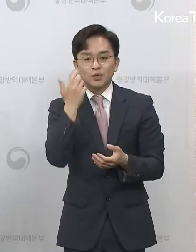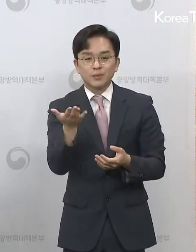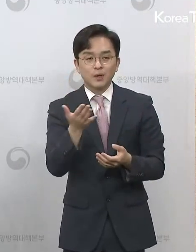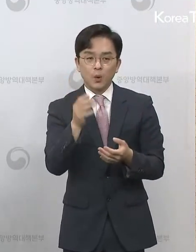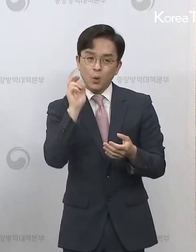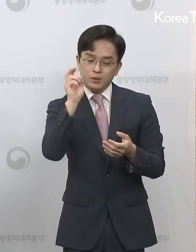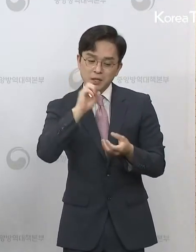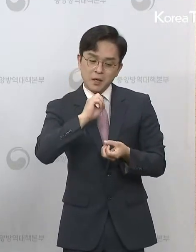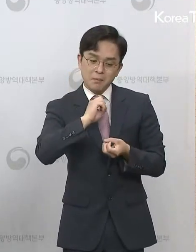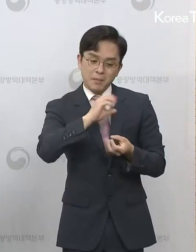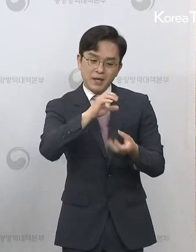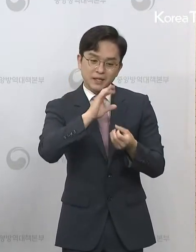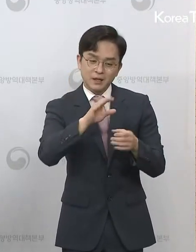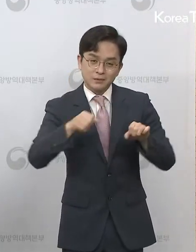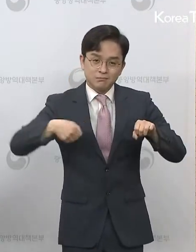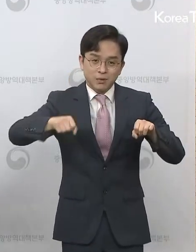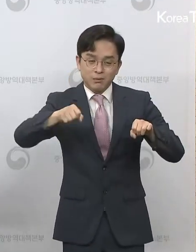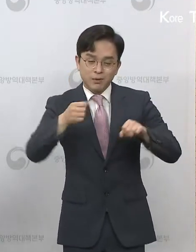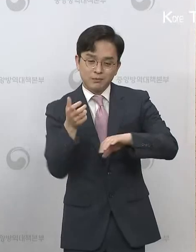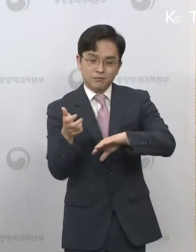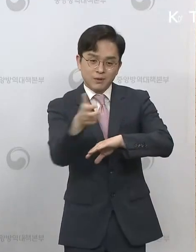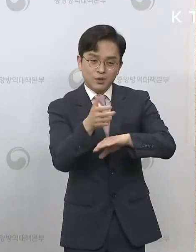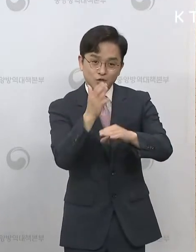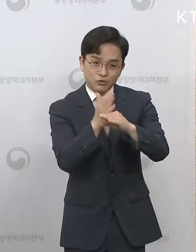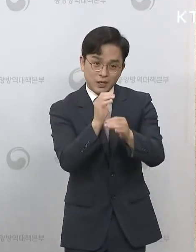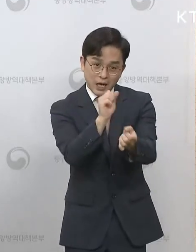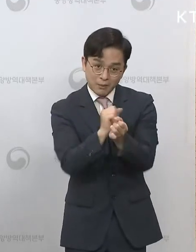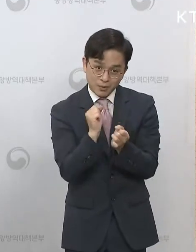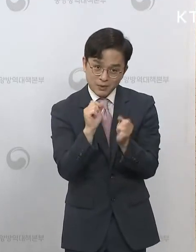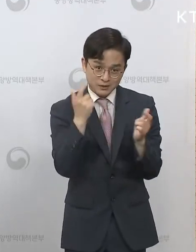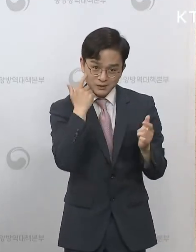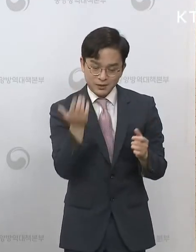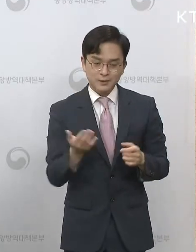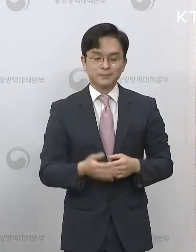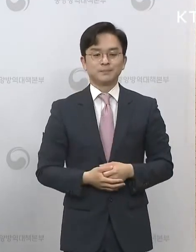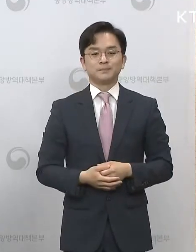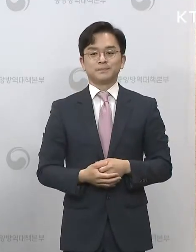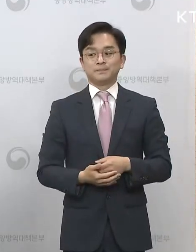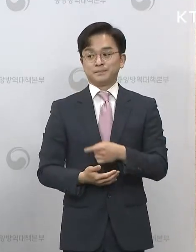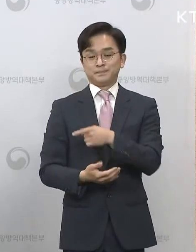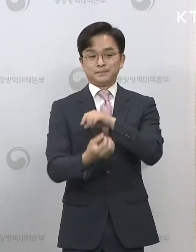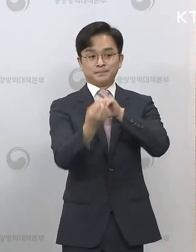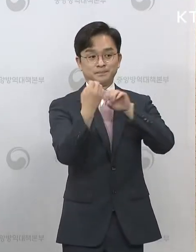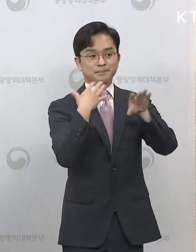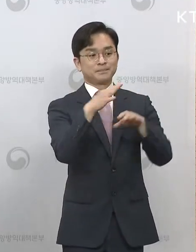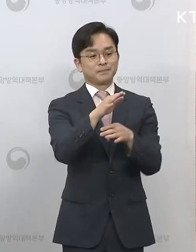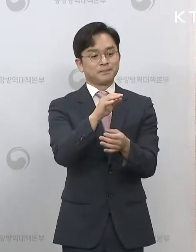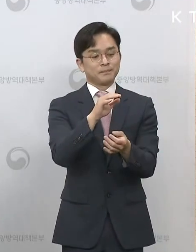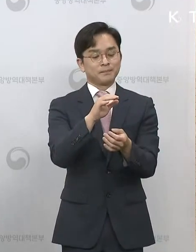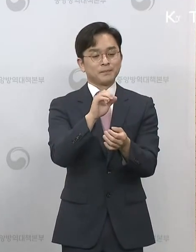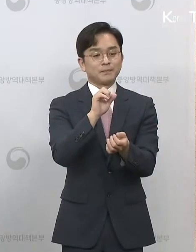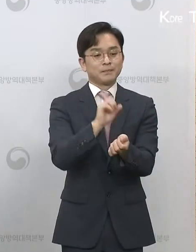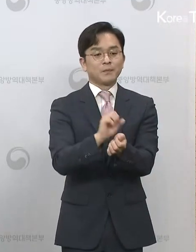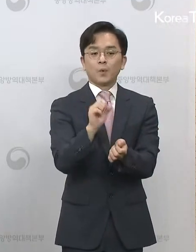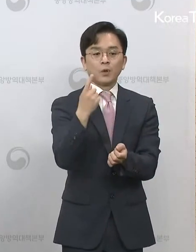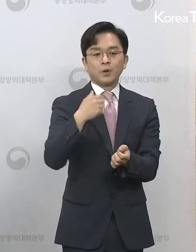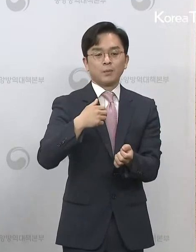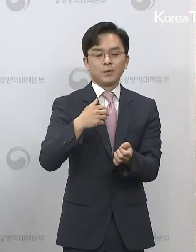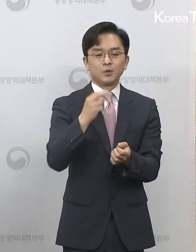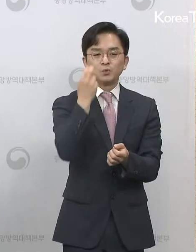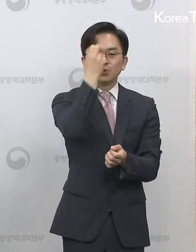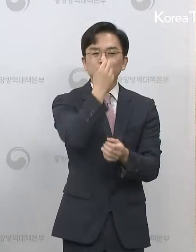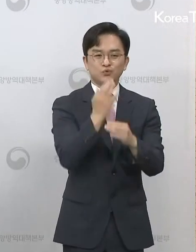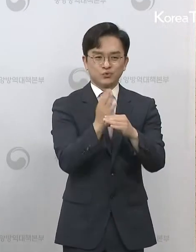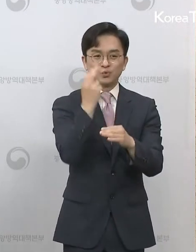일단은 현재 부천의 쿠팡 물류센터 관련해서는 역학조사가 진행 중입니다. 아마 여기하고 관련돼서